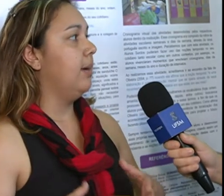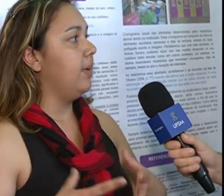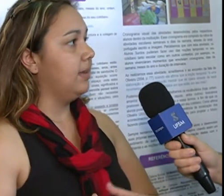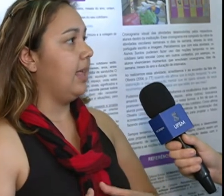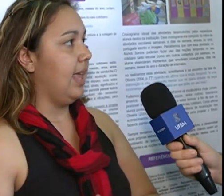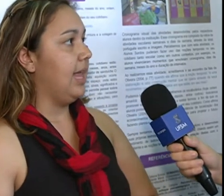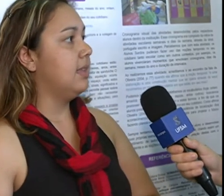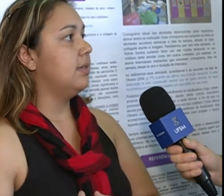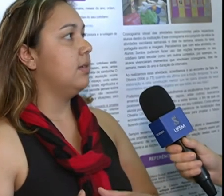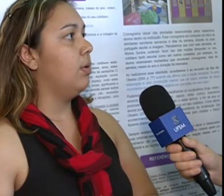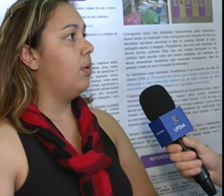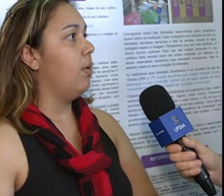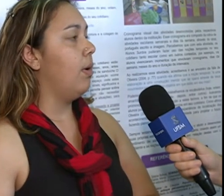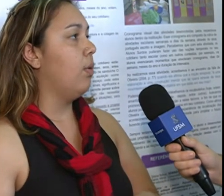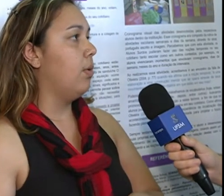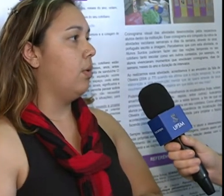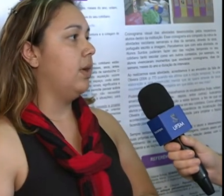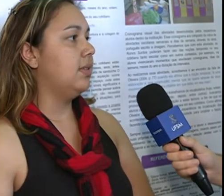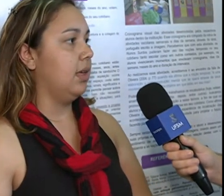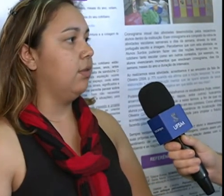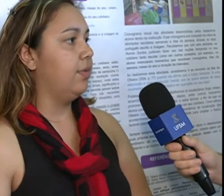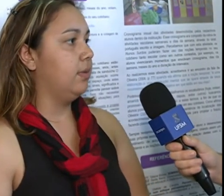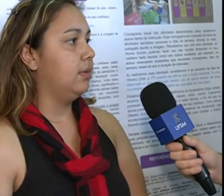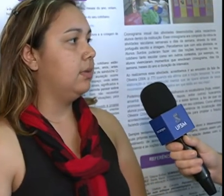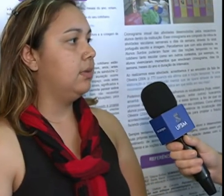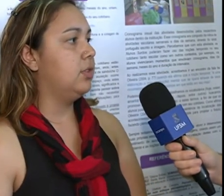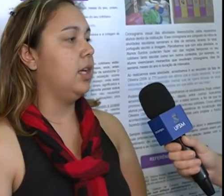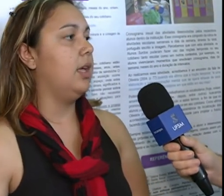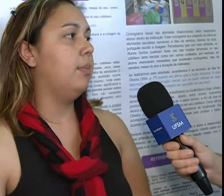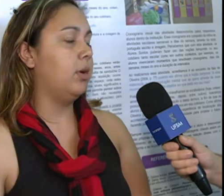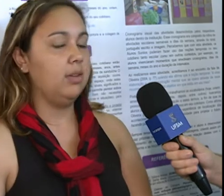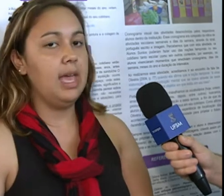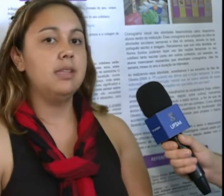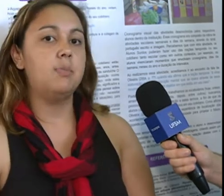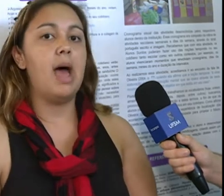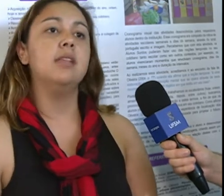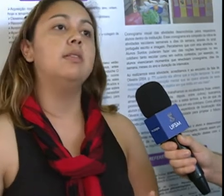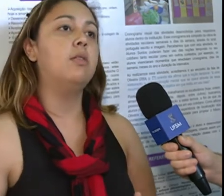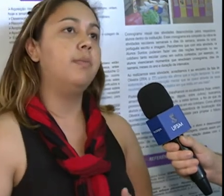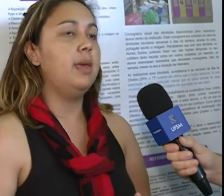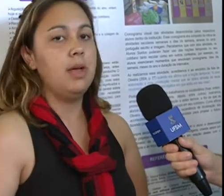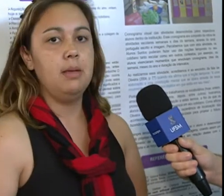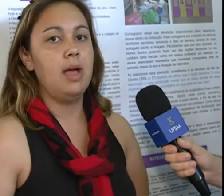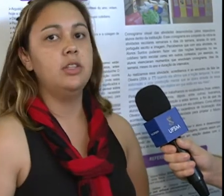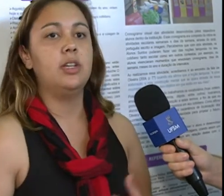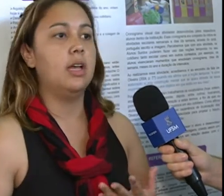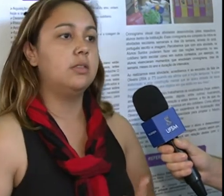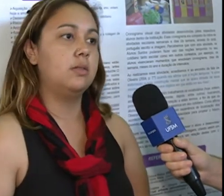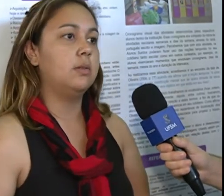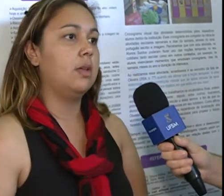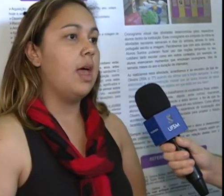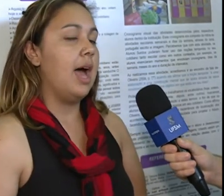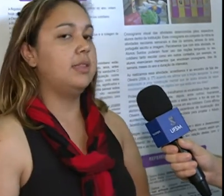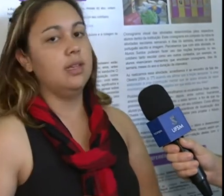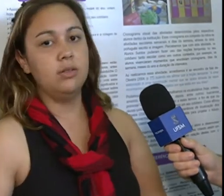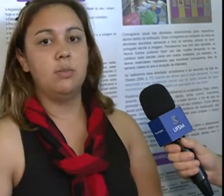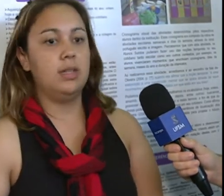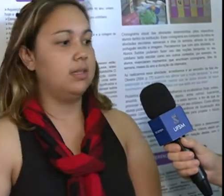implantar neles o ensino de português básico e matemáticas, adição, subtração